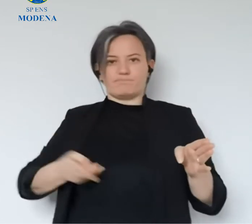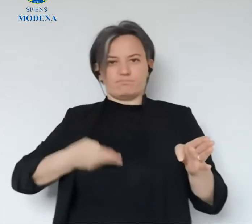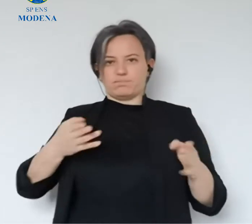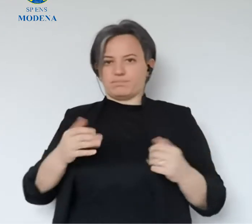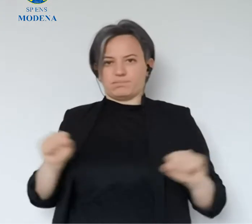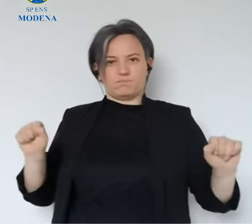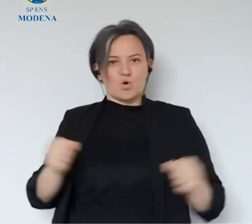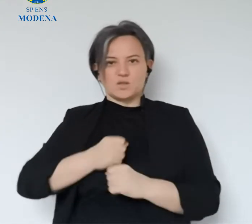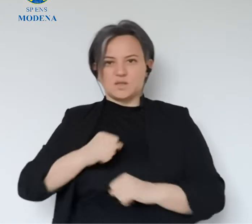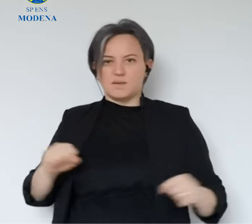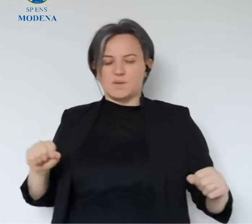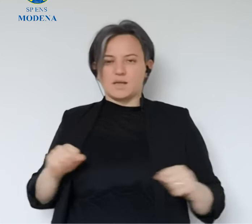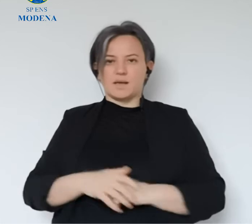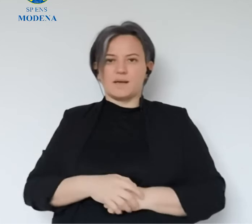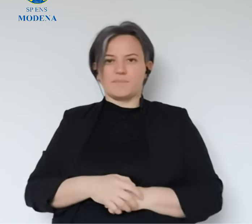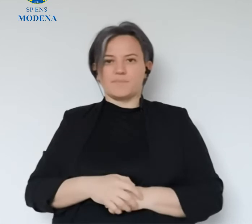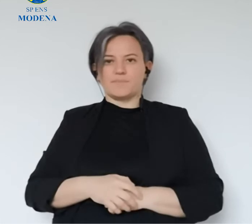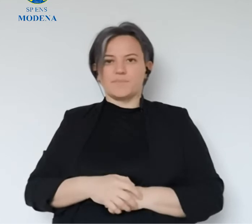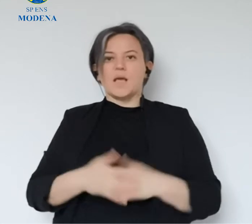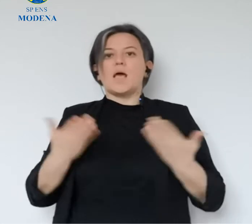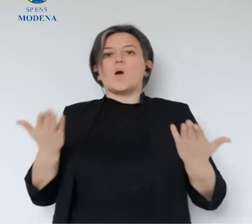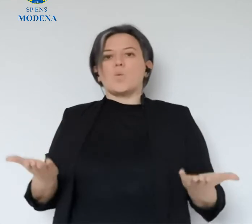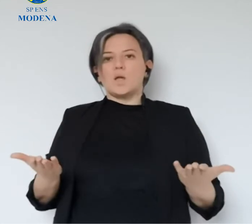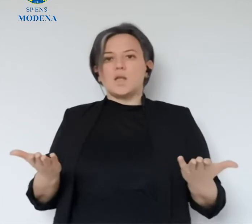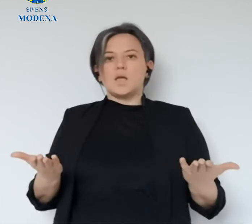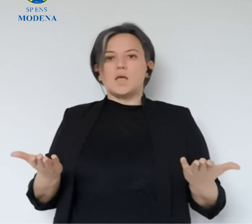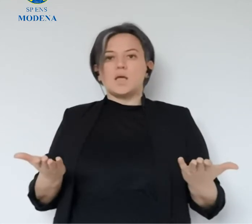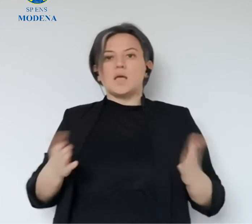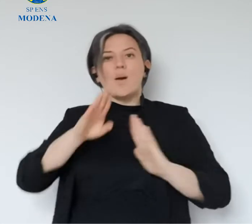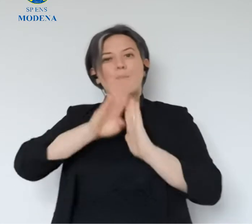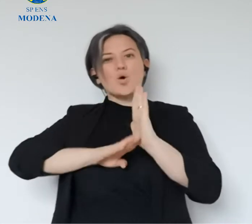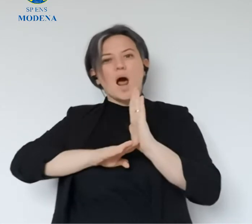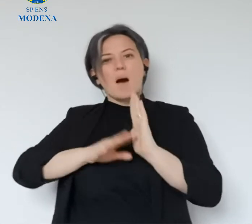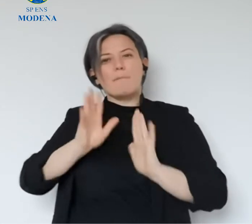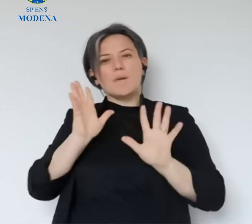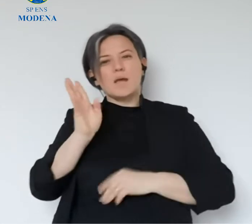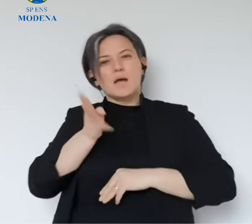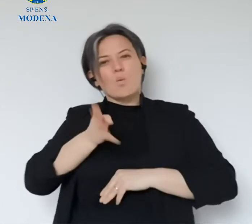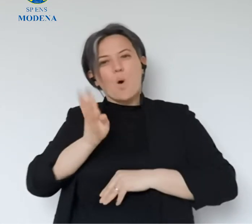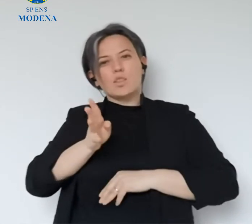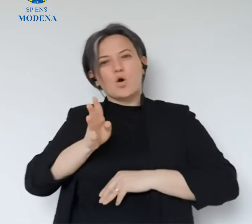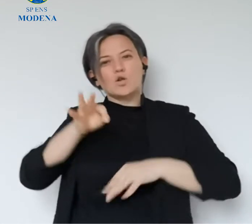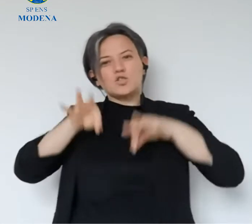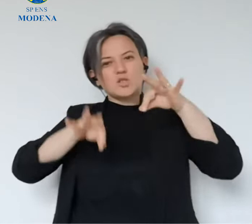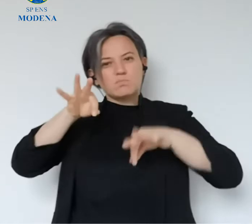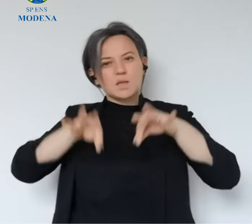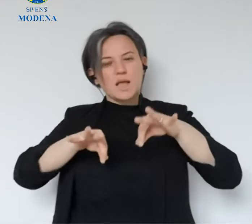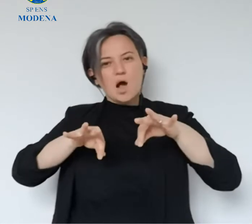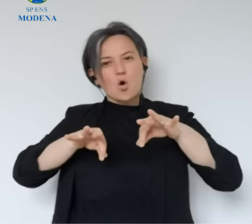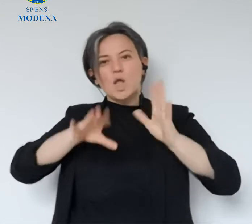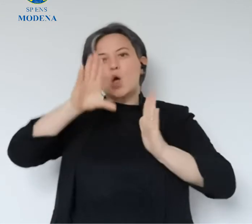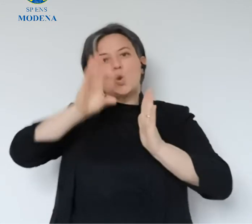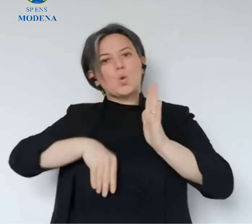ovviamente abbiamo preso atto che non riusciremo ad aprire, a riaprire la stagione teatrale per ovvi motivi e quindi